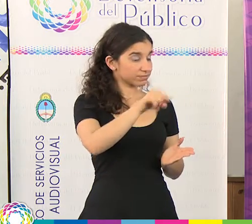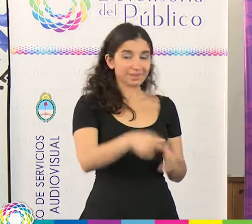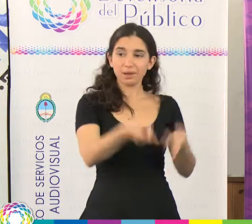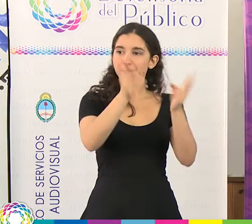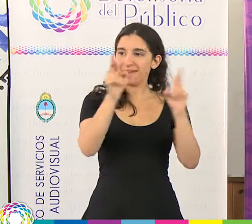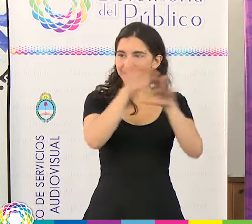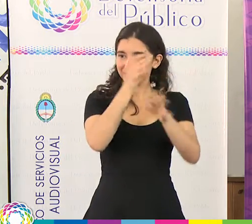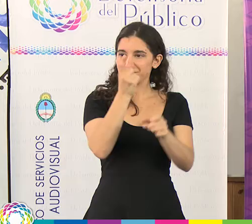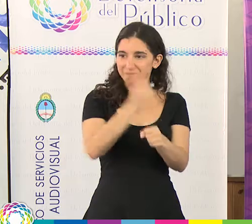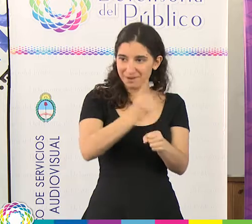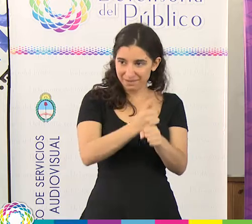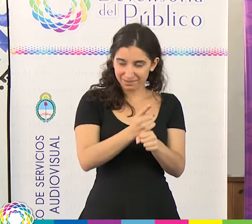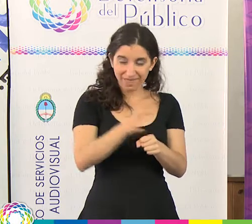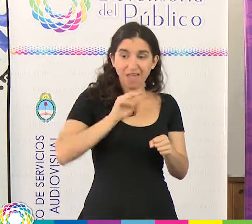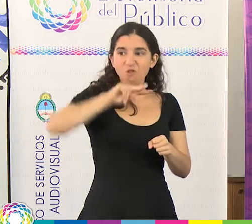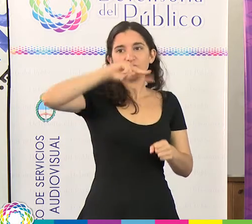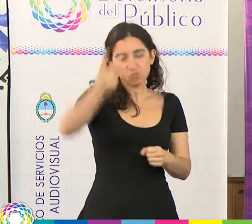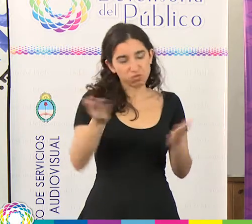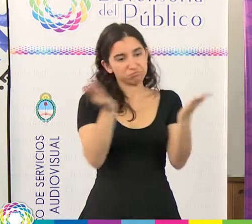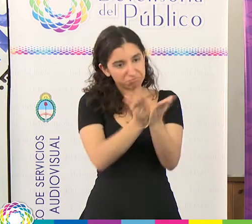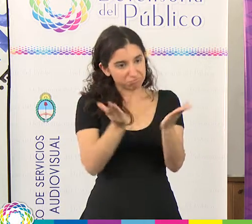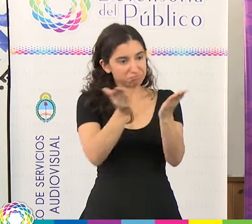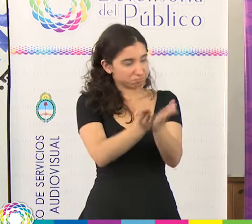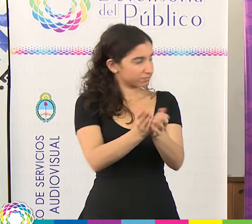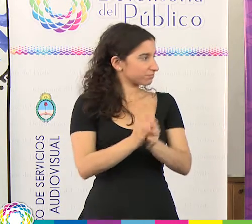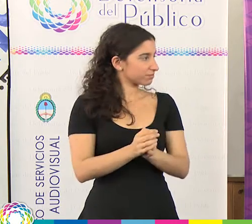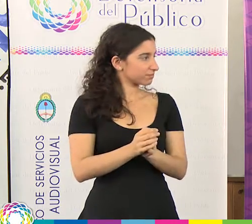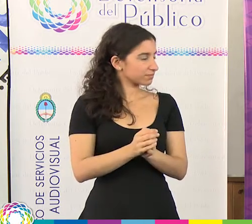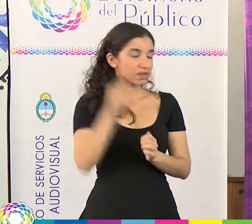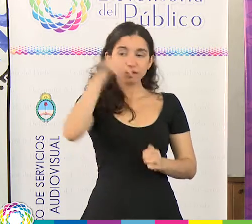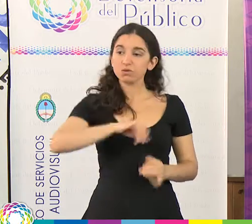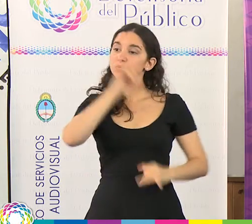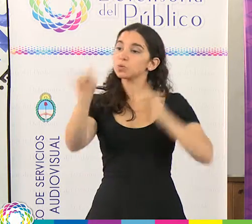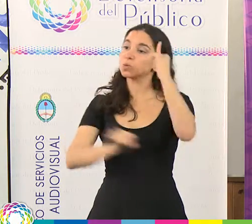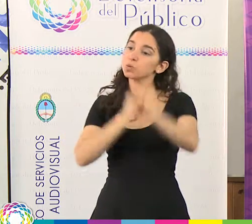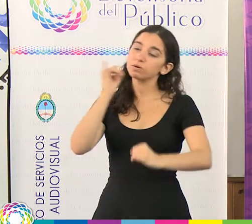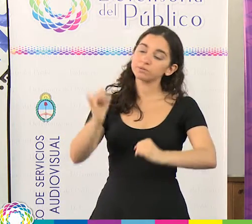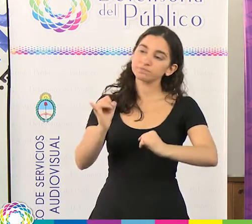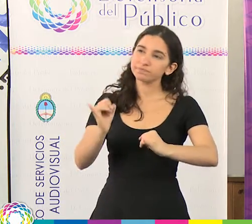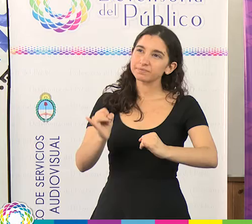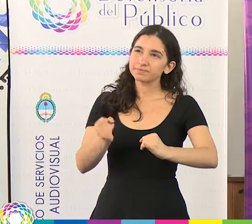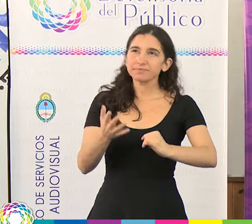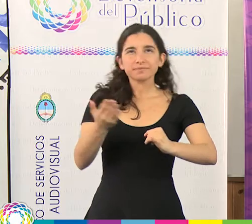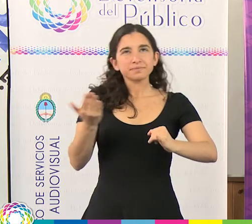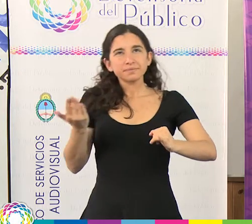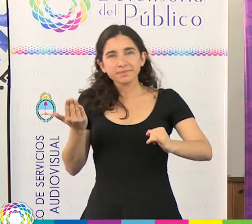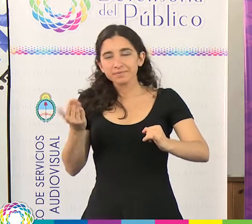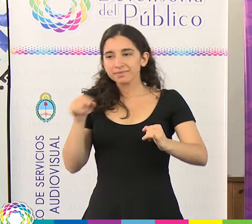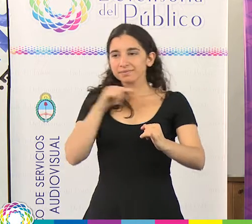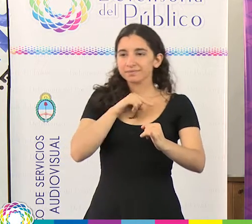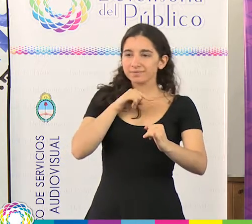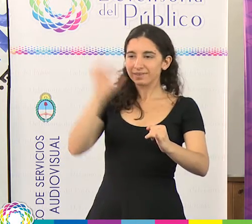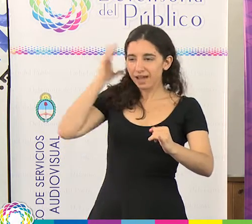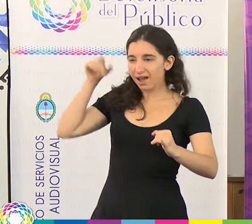primaria, estoy en segundo año y vengo a contar un poco cuál fue la expectativa o la mirada